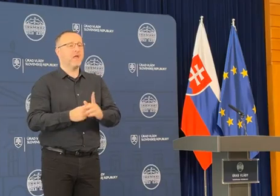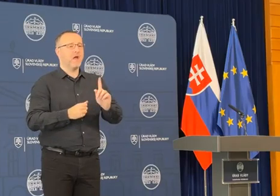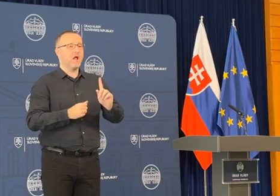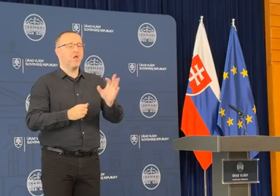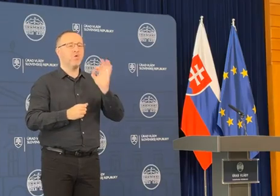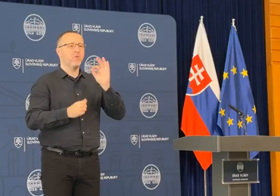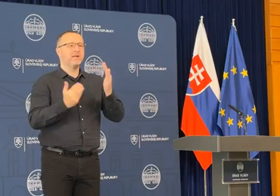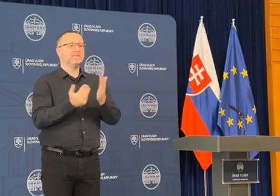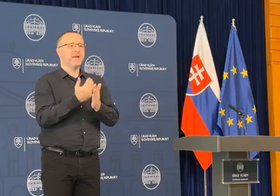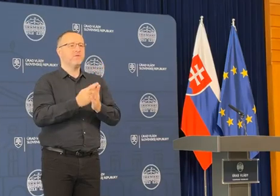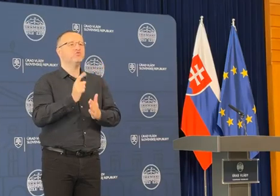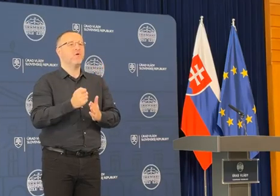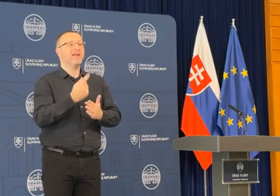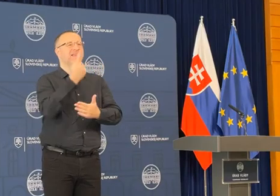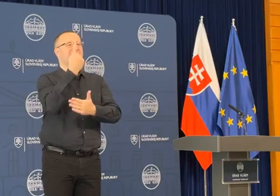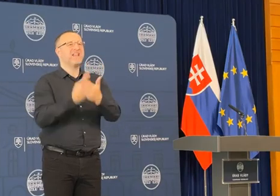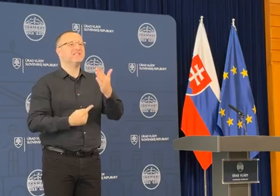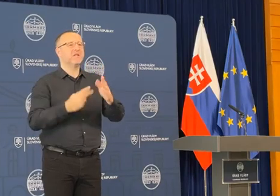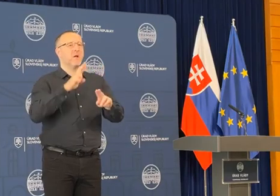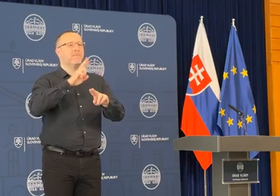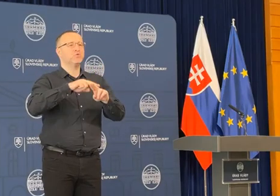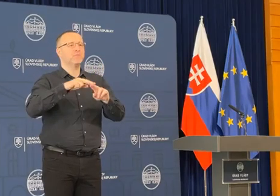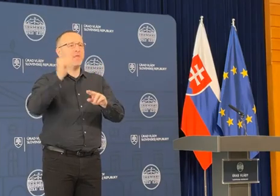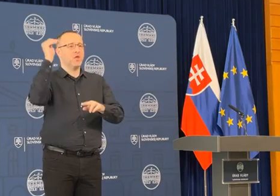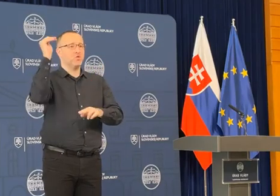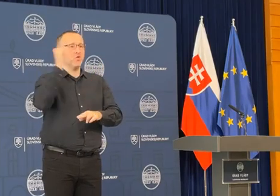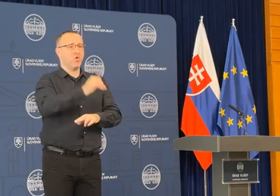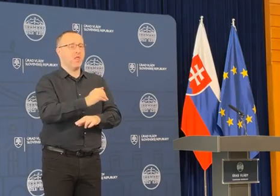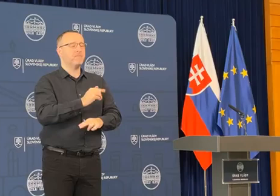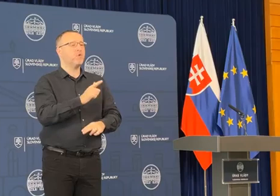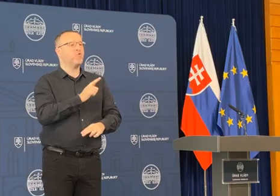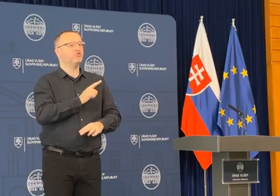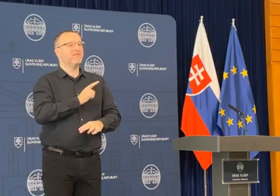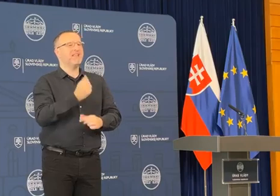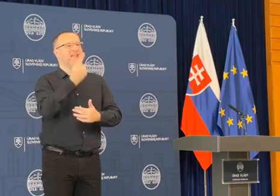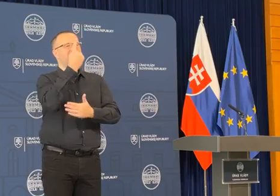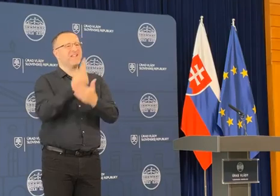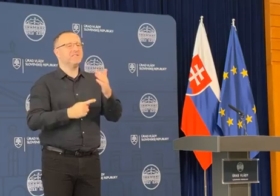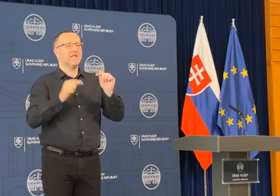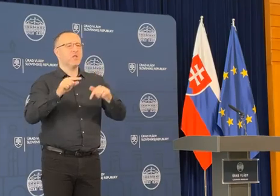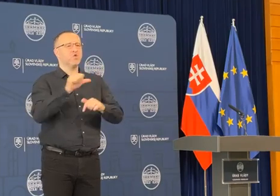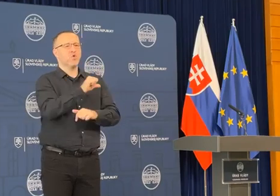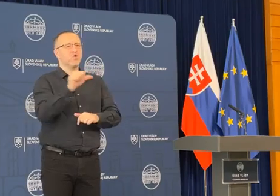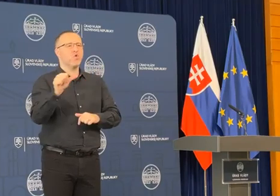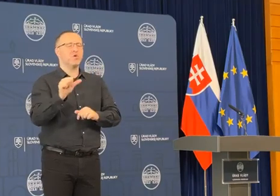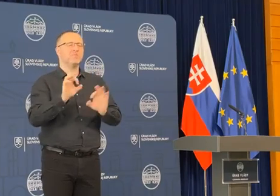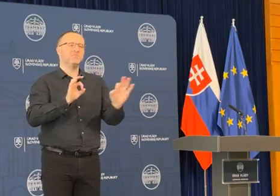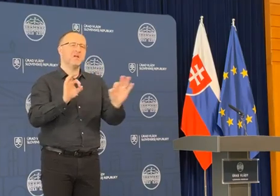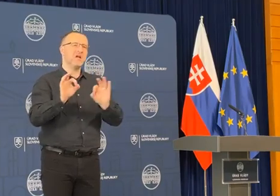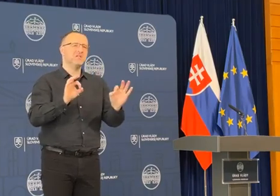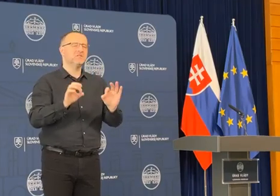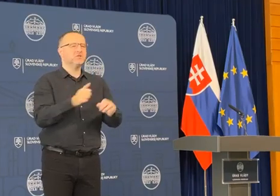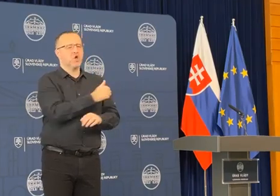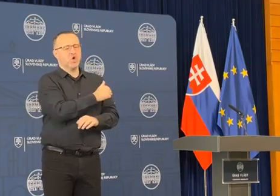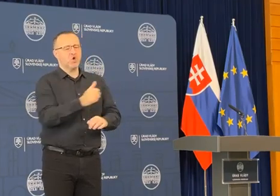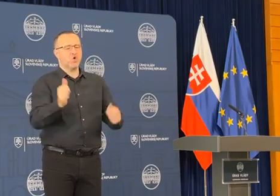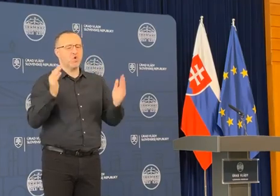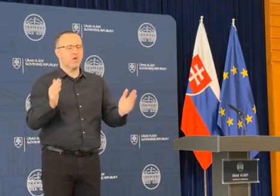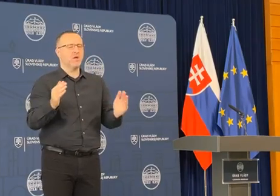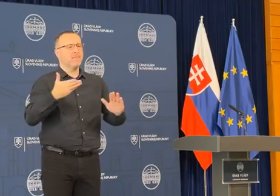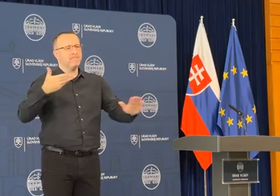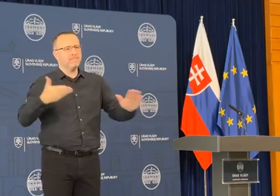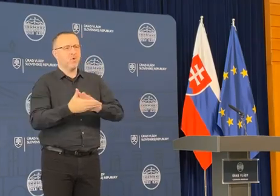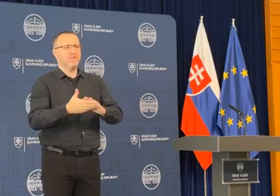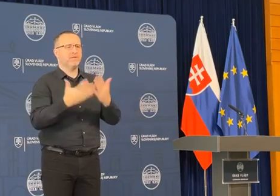inflácia klesá a očakávaná inflácia za tento rok má byť za celý rok menej ako